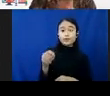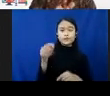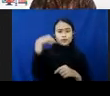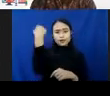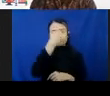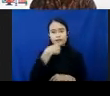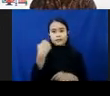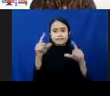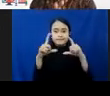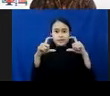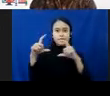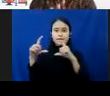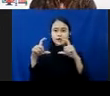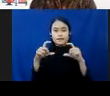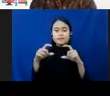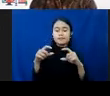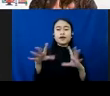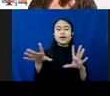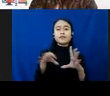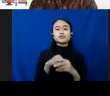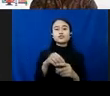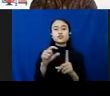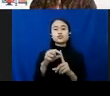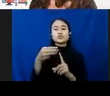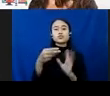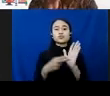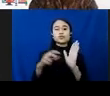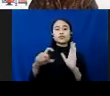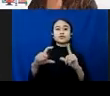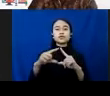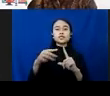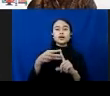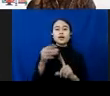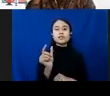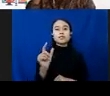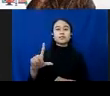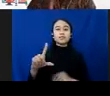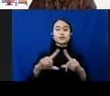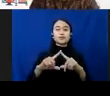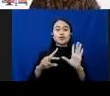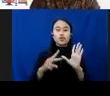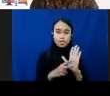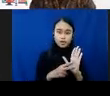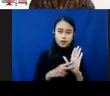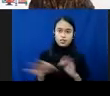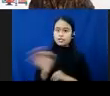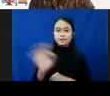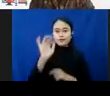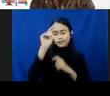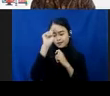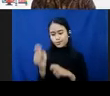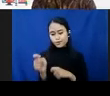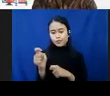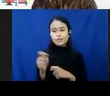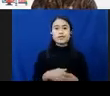Dalam bahasa sosial, gambar-gambar yang mengandung pelanggaran kesusilaan. Kesopanan. Jadi